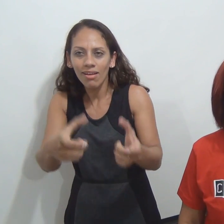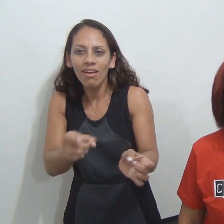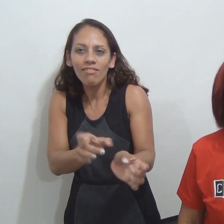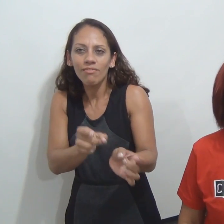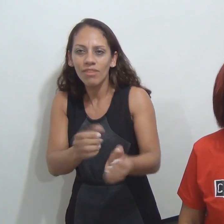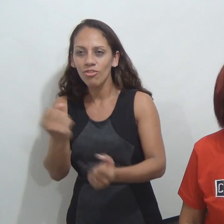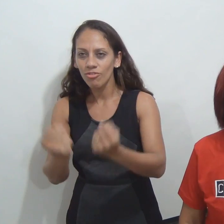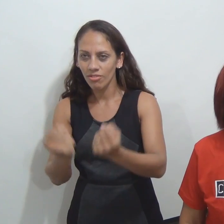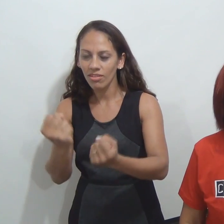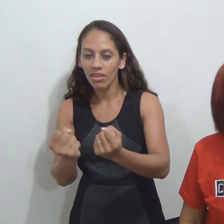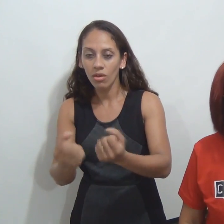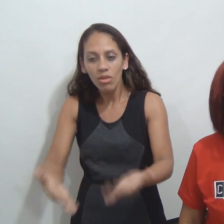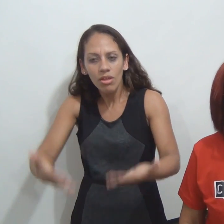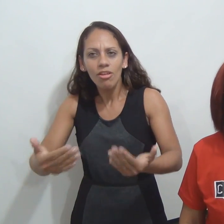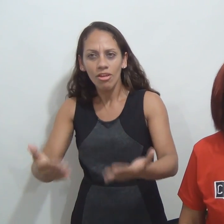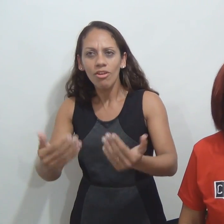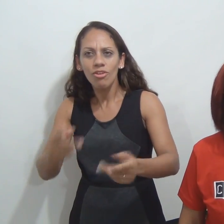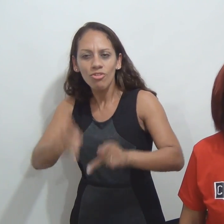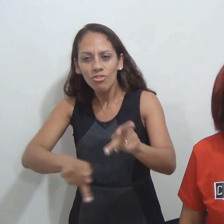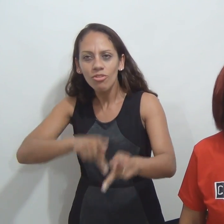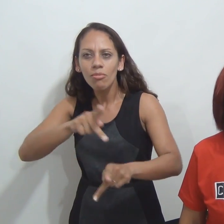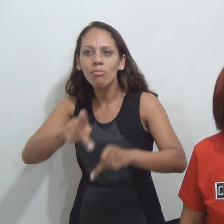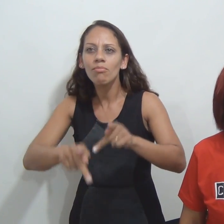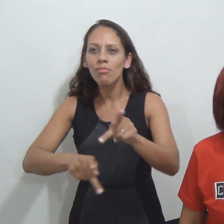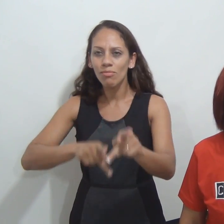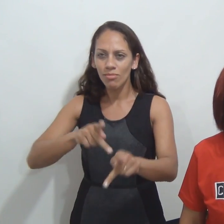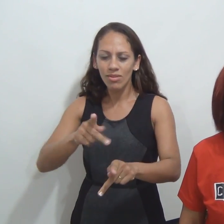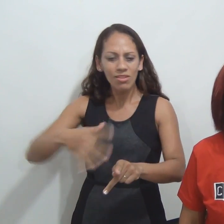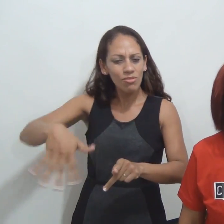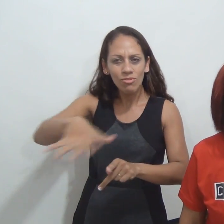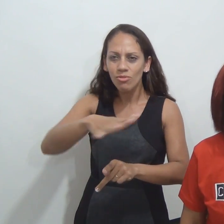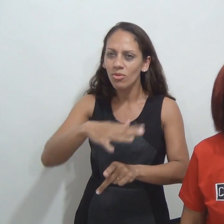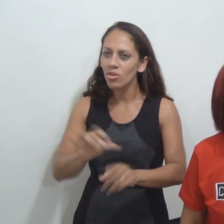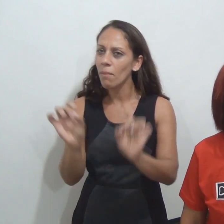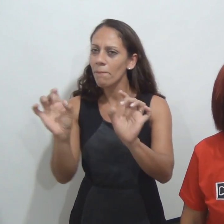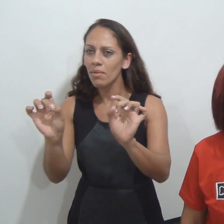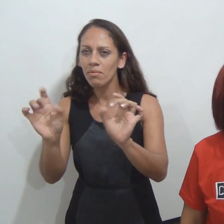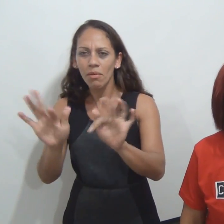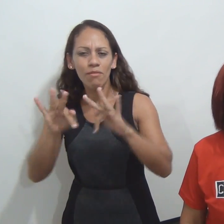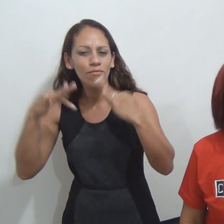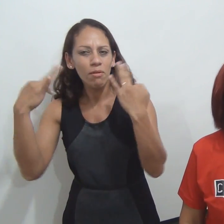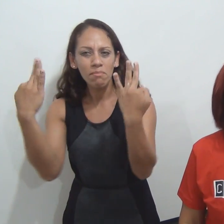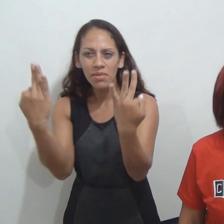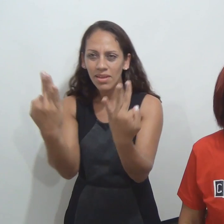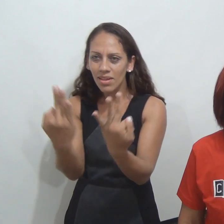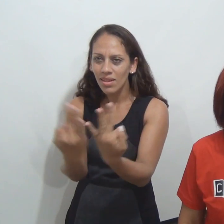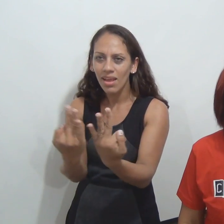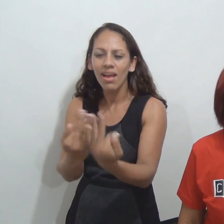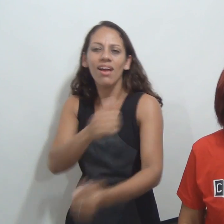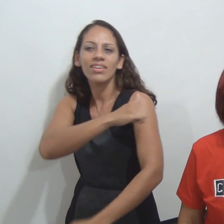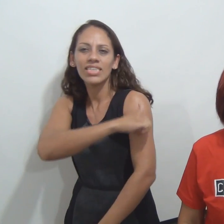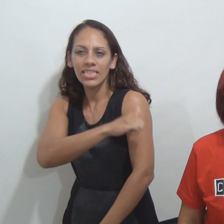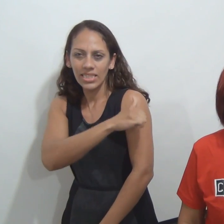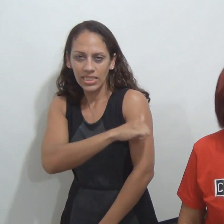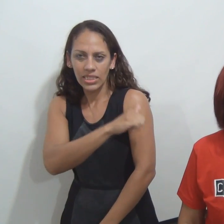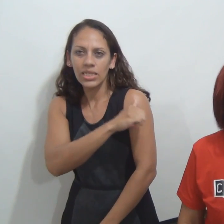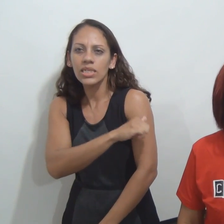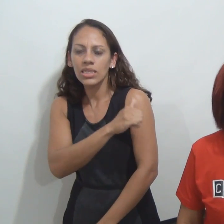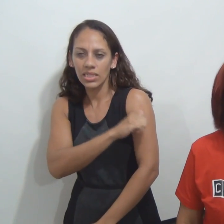convocando a população, principalmente familiares de vítimas de violência do estado do Rio de Janeiro, para que esse